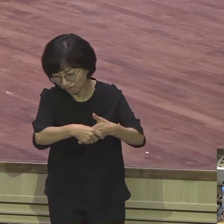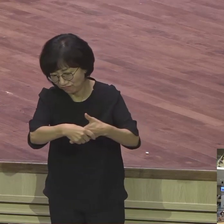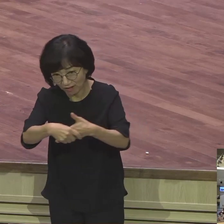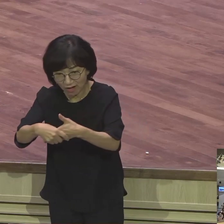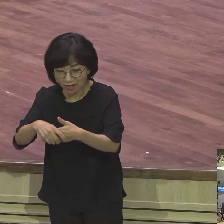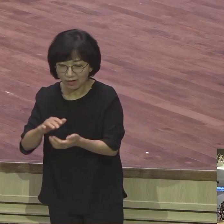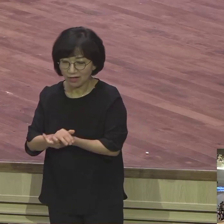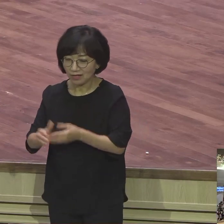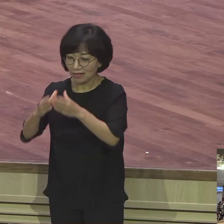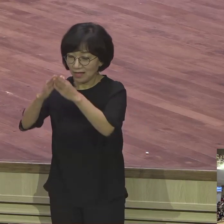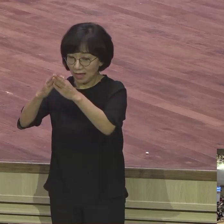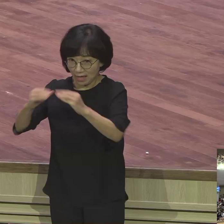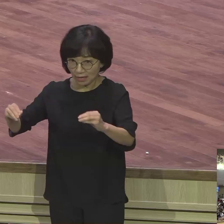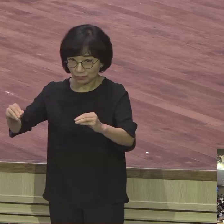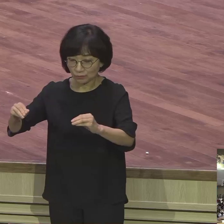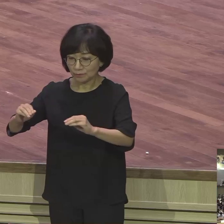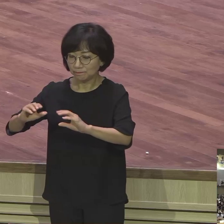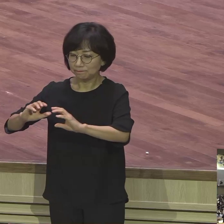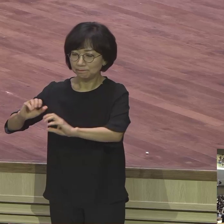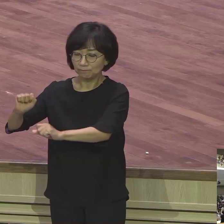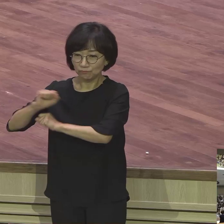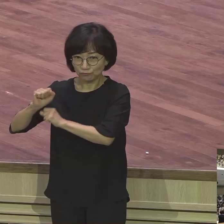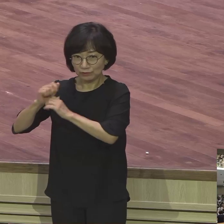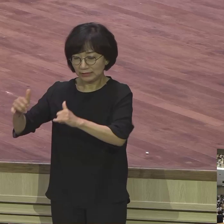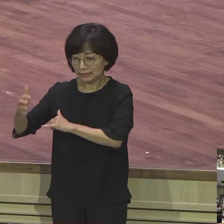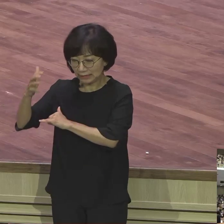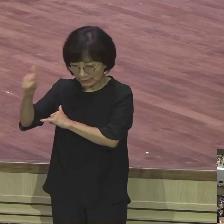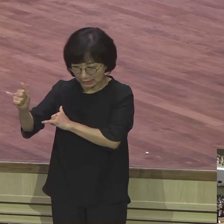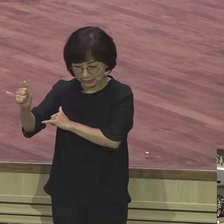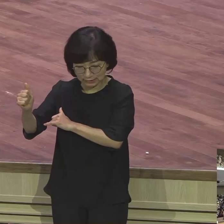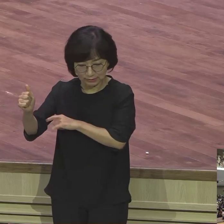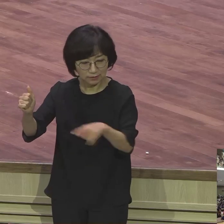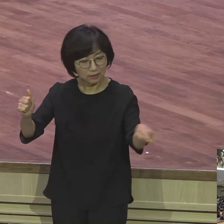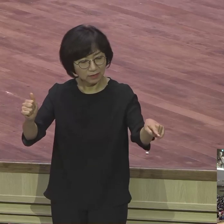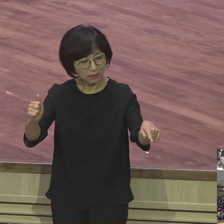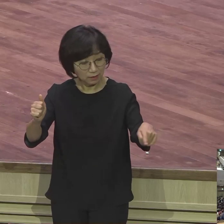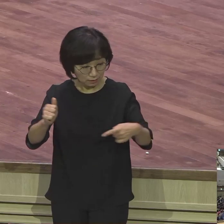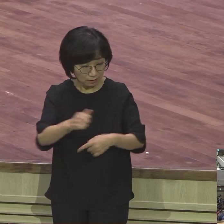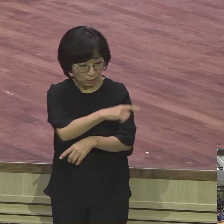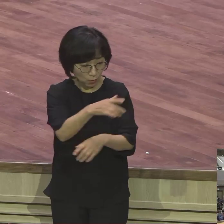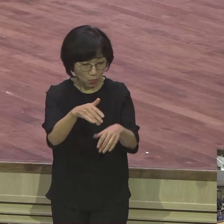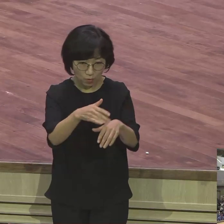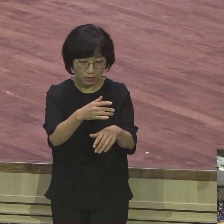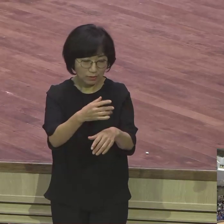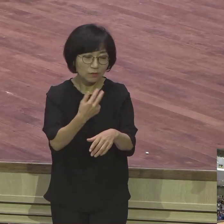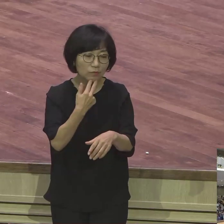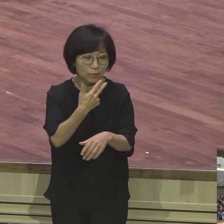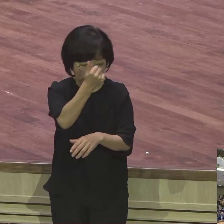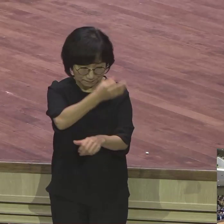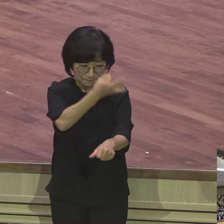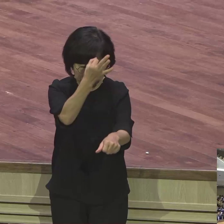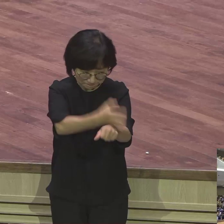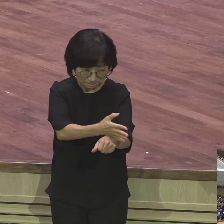애굽사람 보디바리 그를 그리로 데려간 이스말 사람의 손에서 요셉을 사니라 사니라